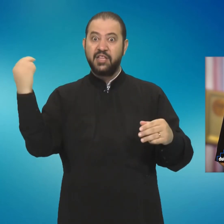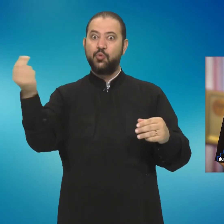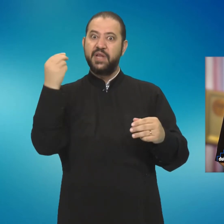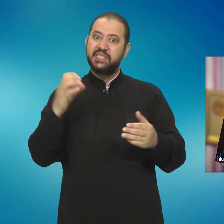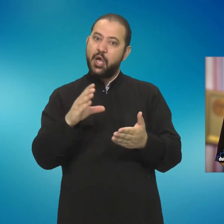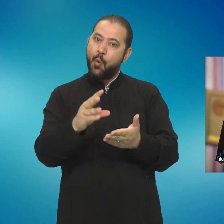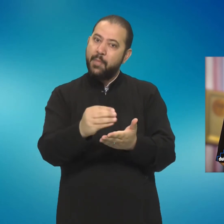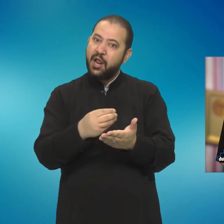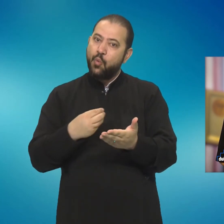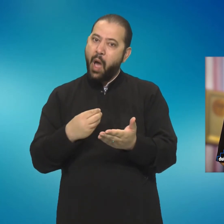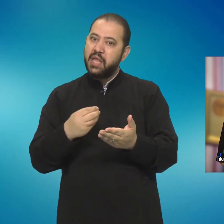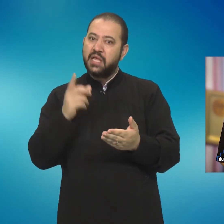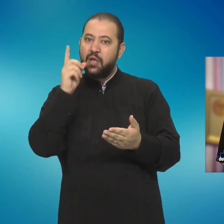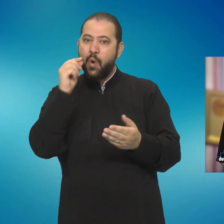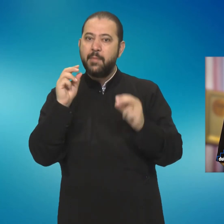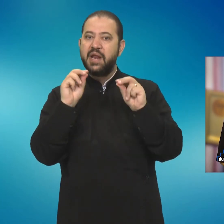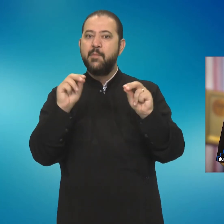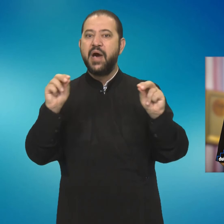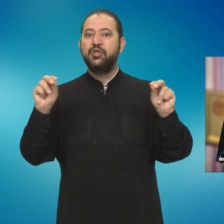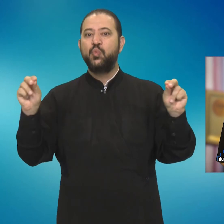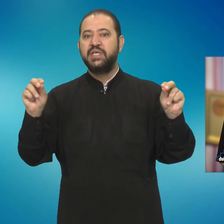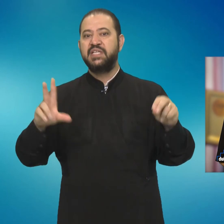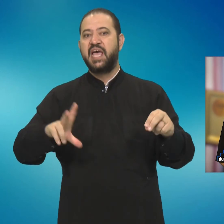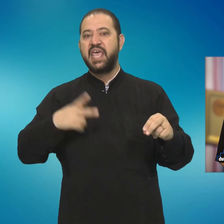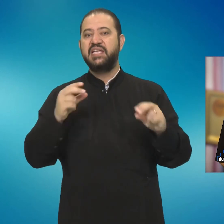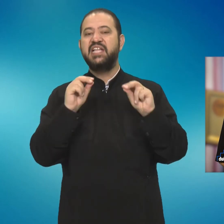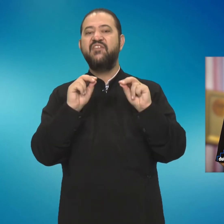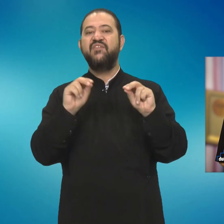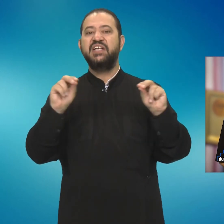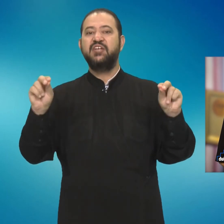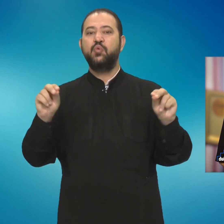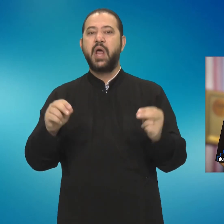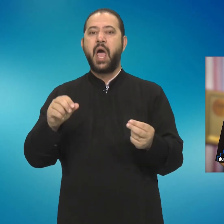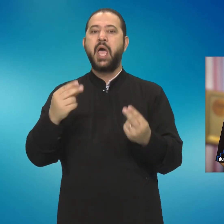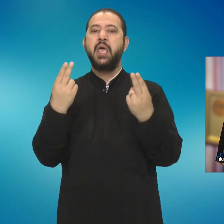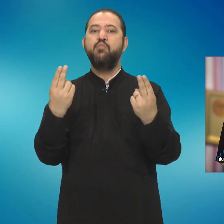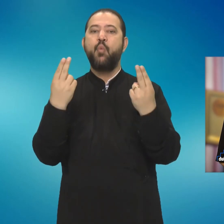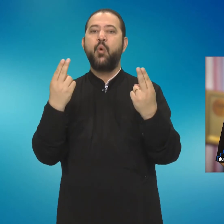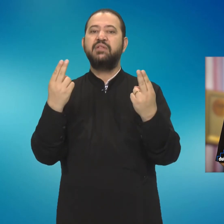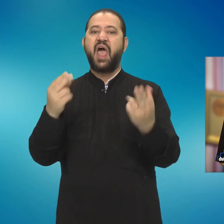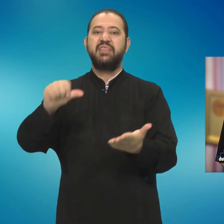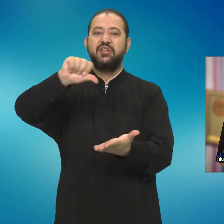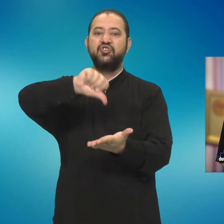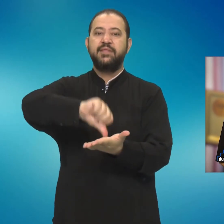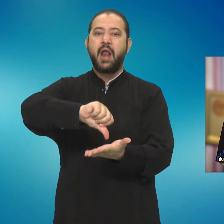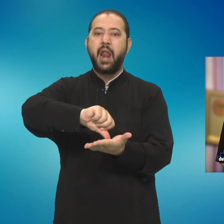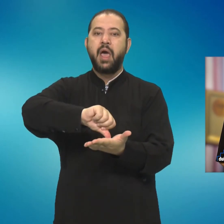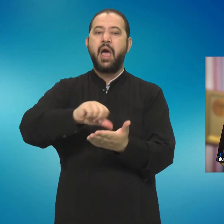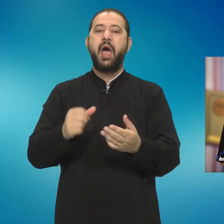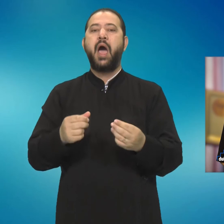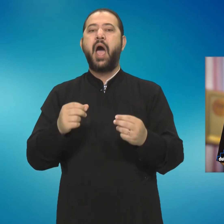preluată de oameni și mărturisită și este învățătura centrală a